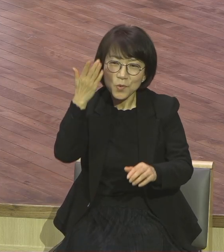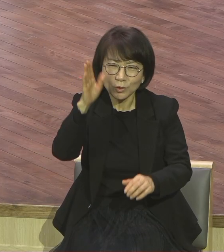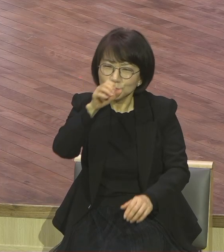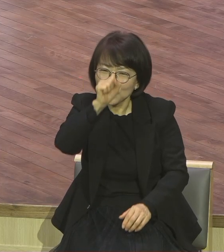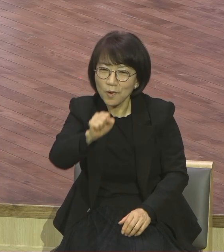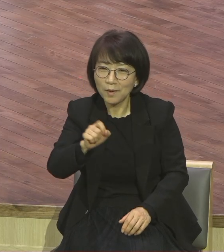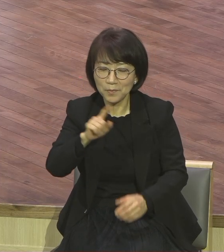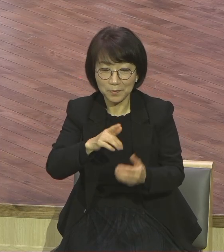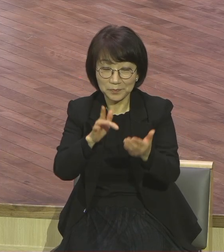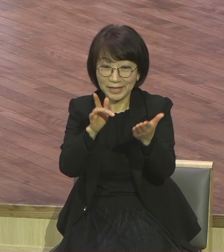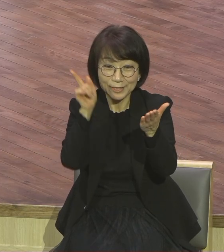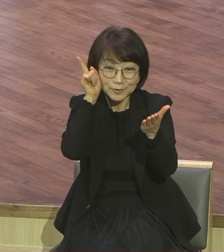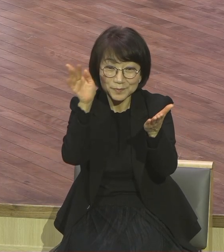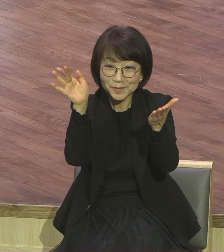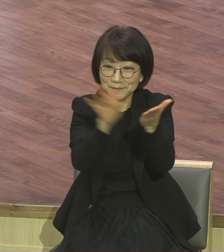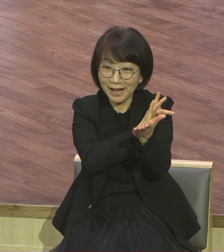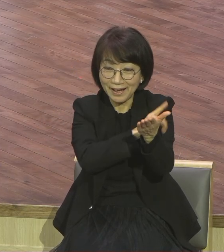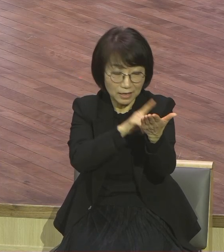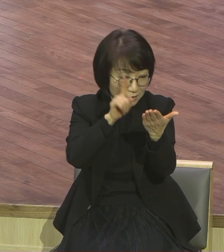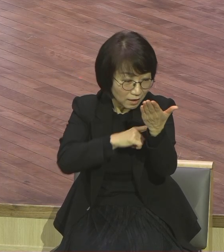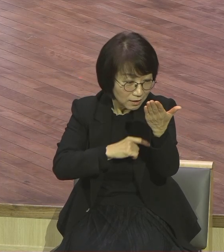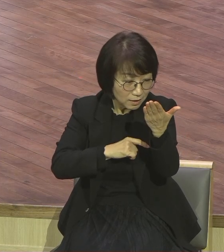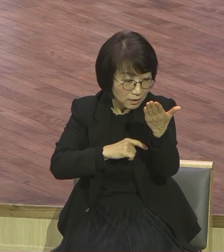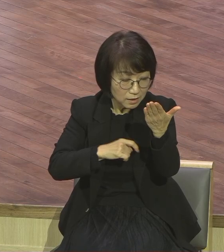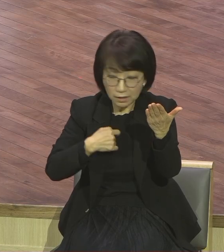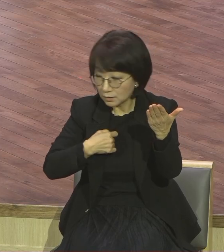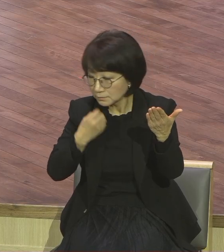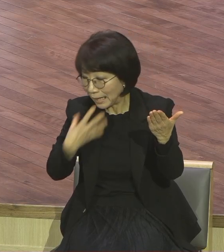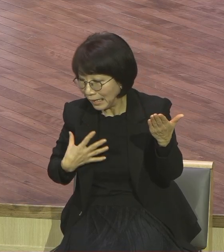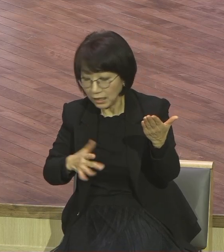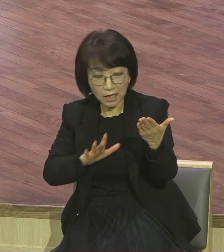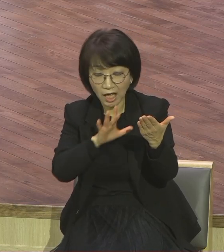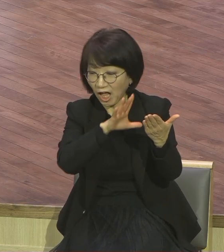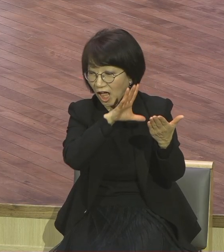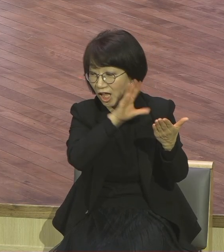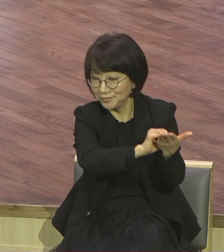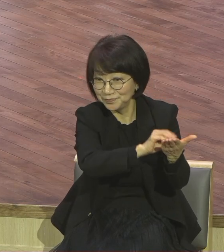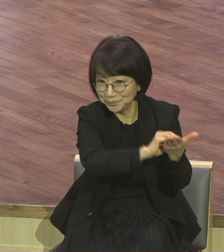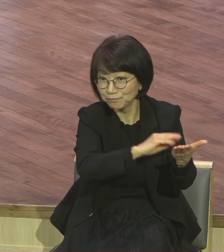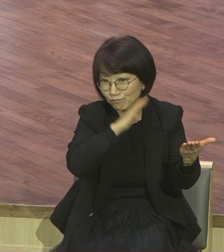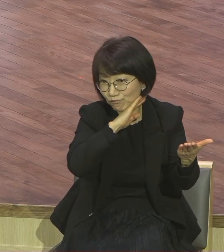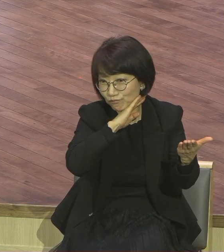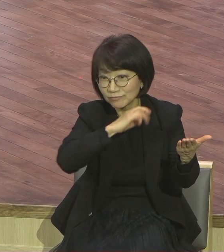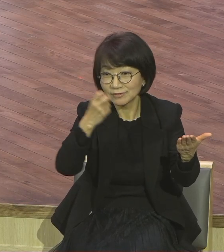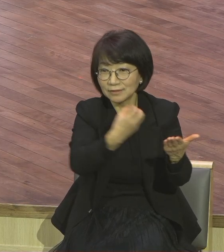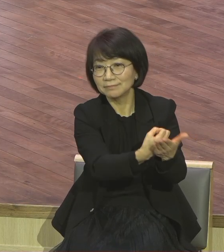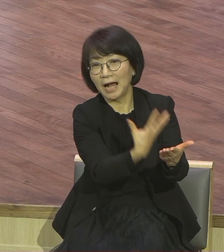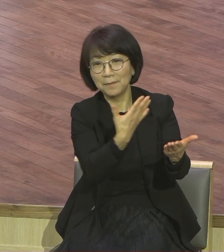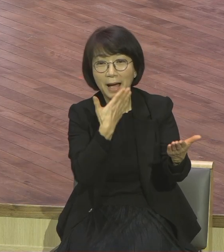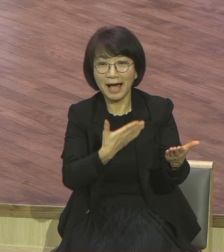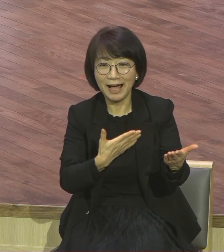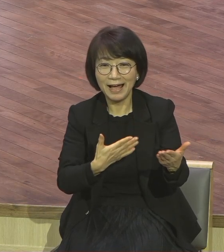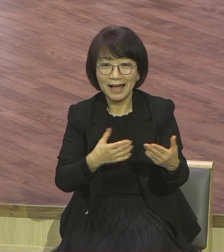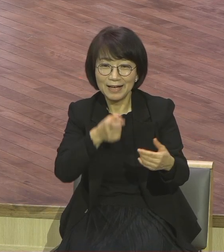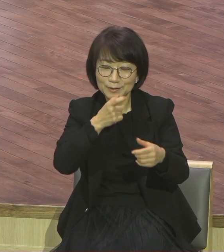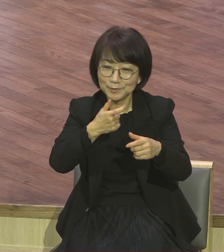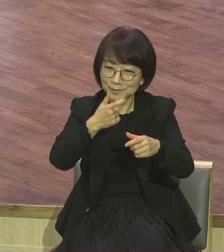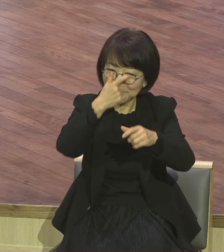대로 돼 바쁘면 또 껐다가 또 다시 이어서 볼 수 있어 수요 예배 금요 예배 주일 예배